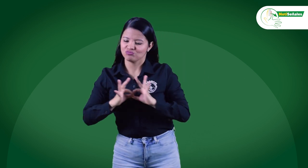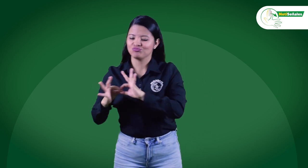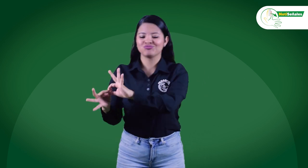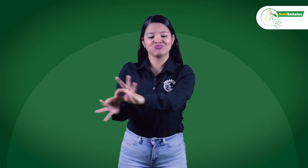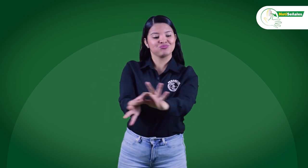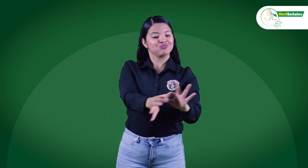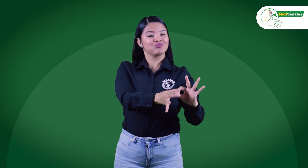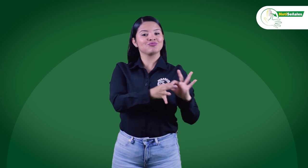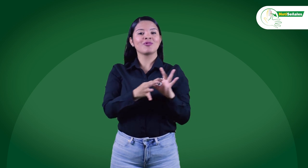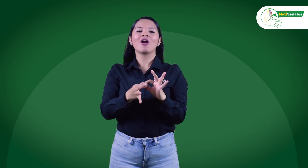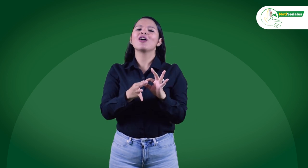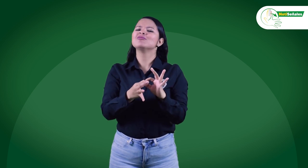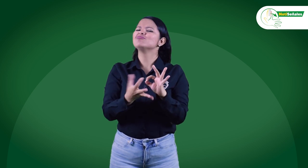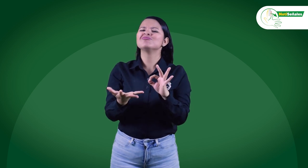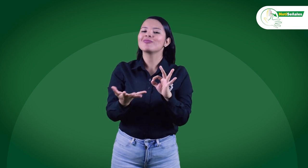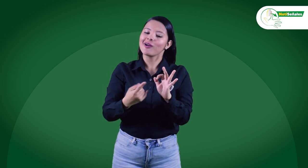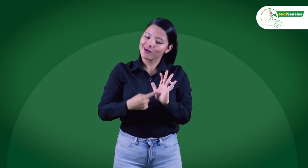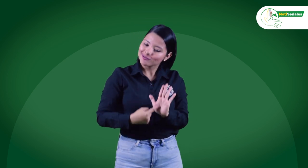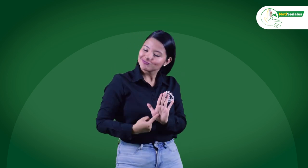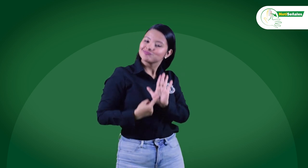y así ser un ejemplo para todo el mundo.